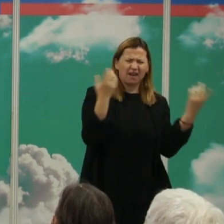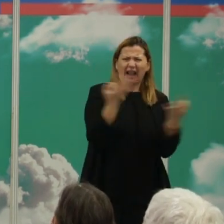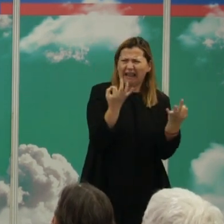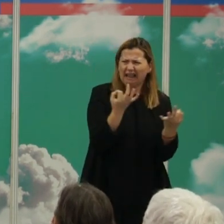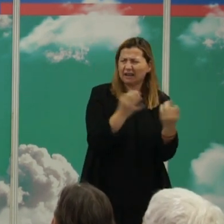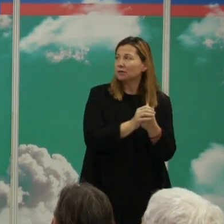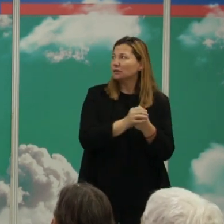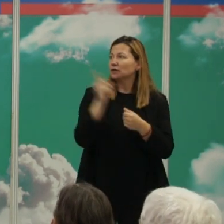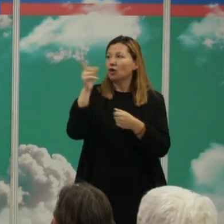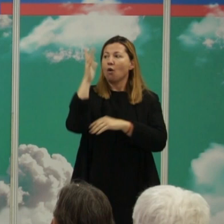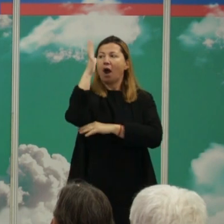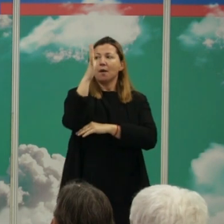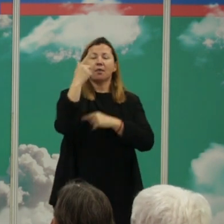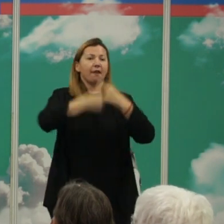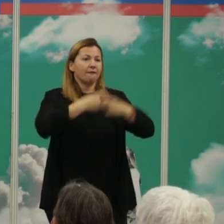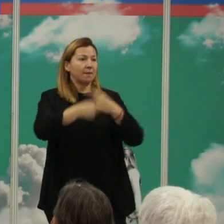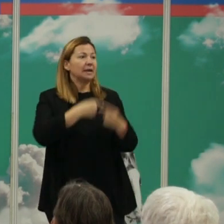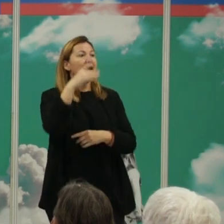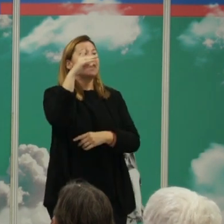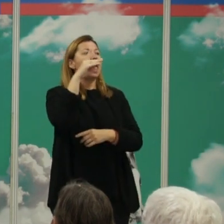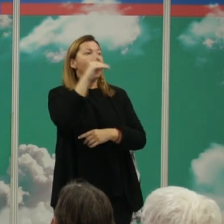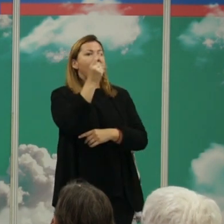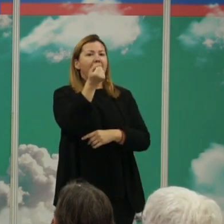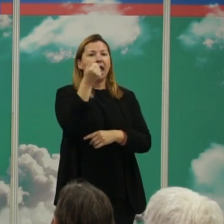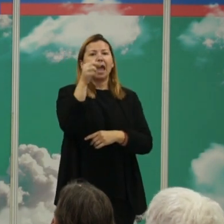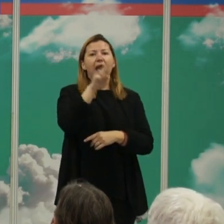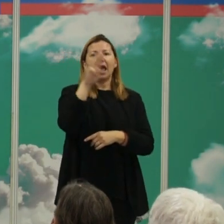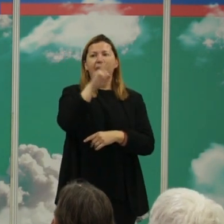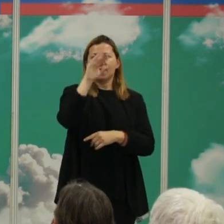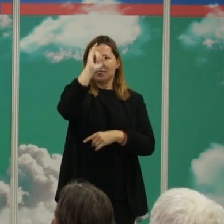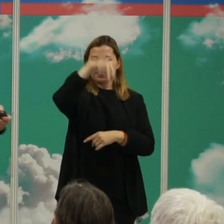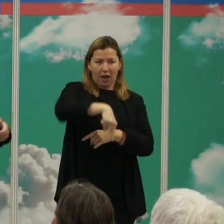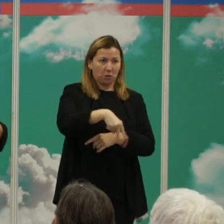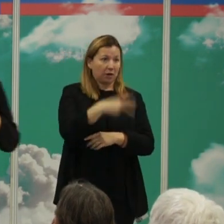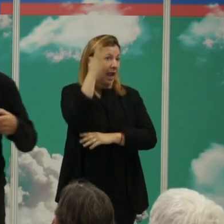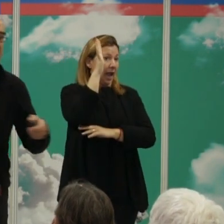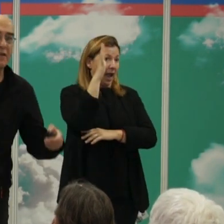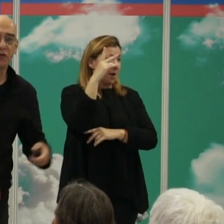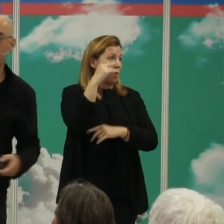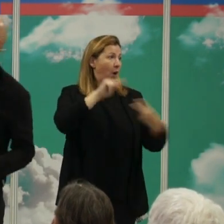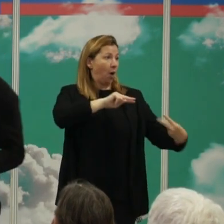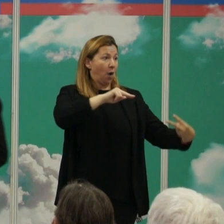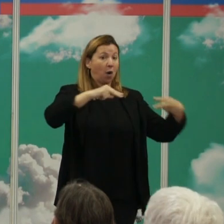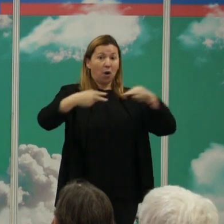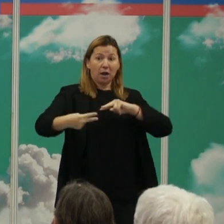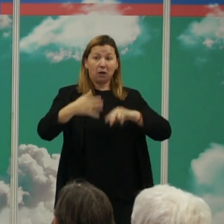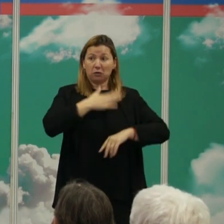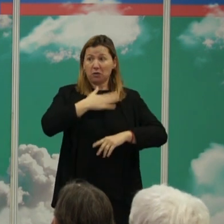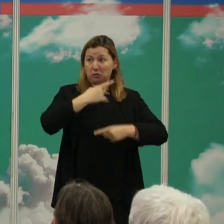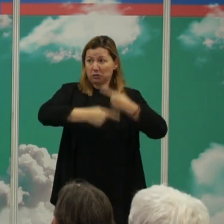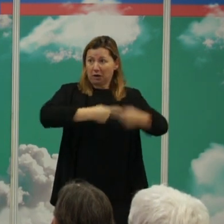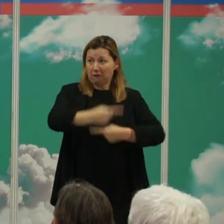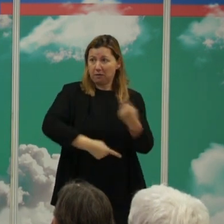familia pues en este caso de Darwin ¿vale? el típico árbol genealógico que podemos tener cualquiera de nosotros de nuestra familia